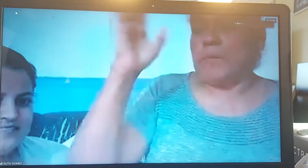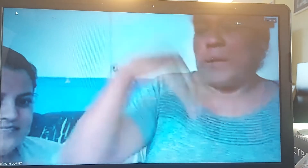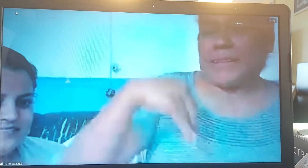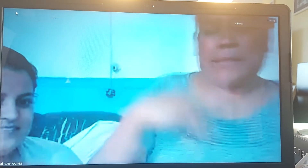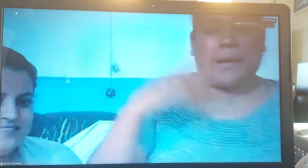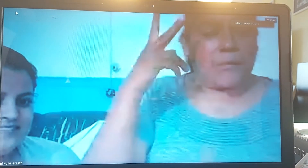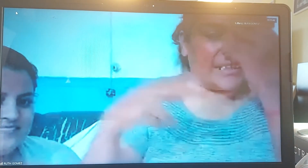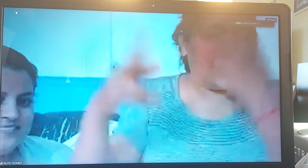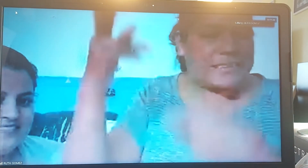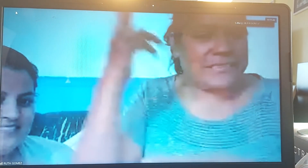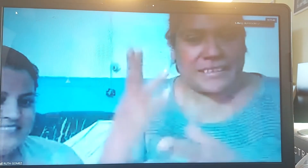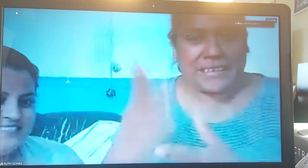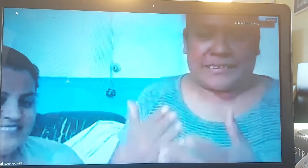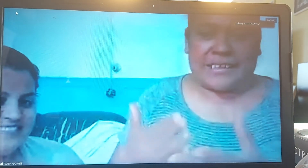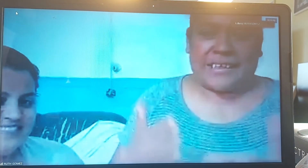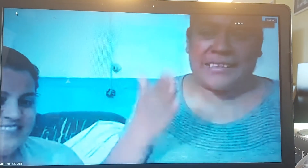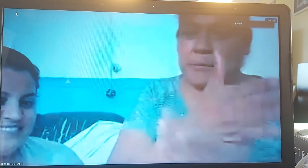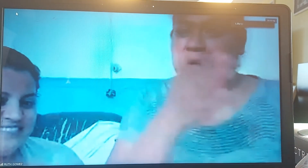vente vamos a las estéticas y se meten ¡Gracias!